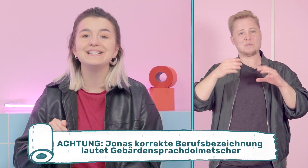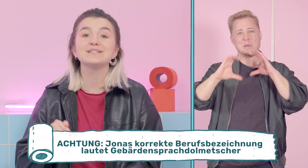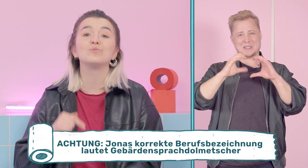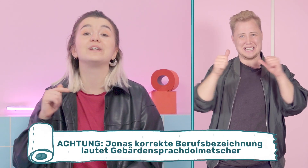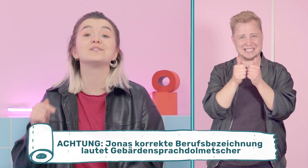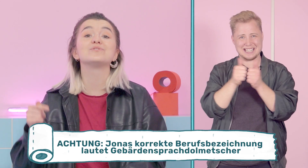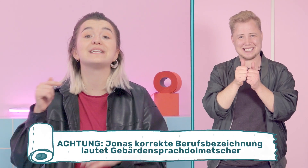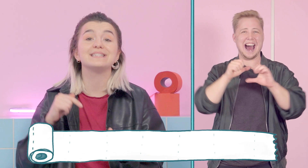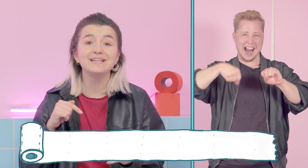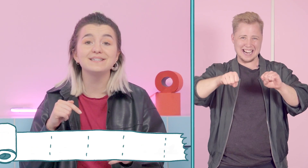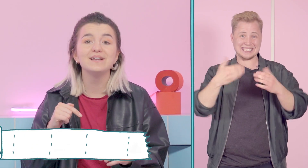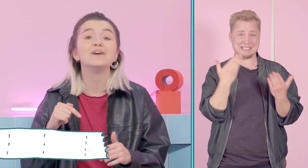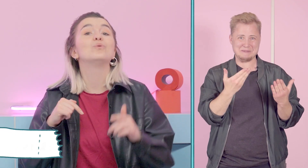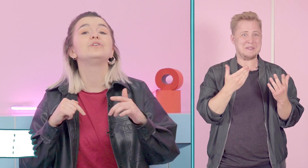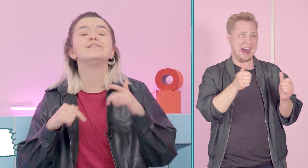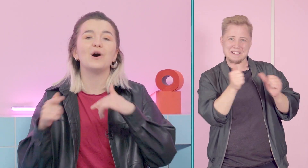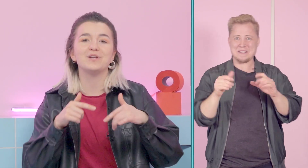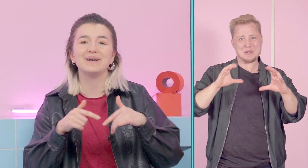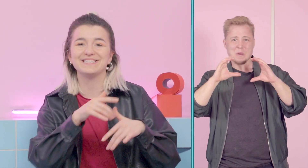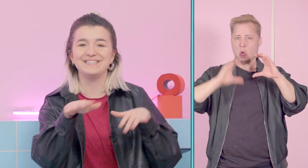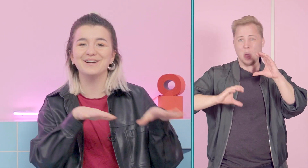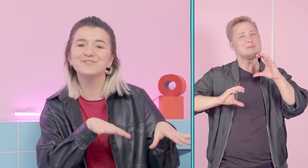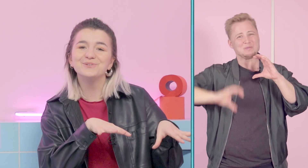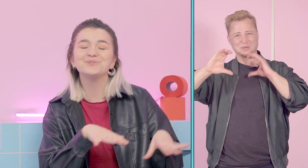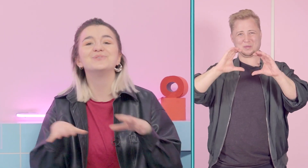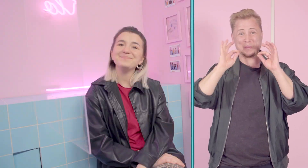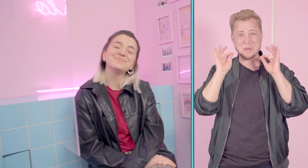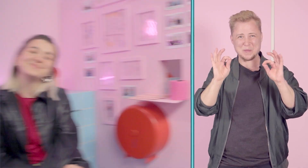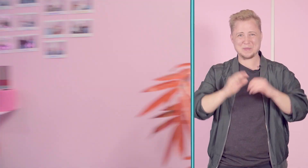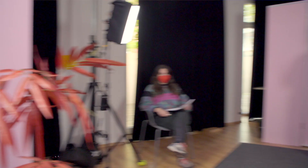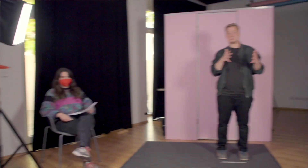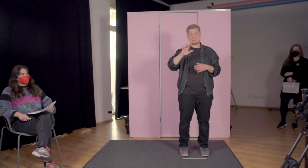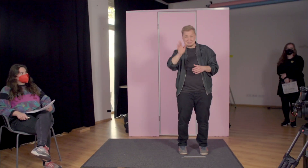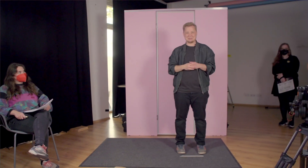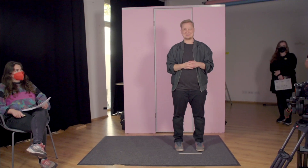der ist Kommunikationsassistent und hilft auch dabei, dass ich die auf KluKlu mit Dana verständigen kann.